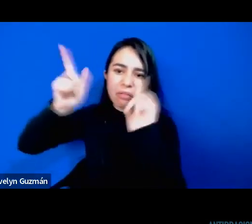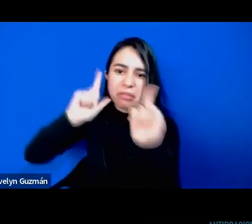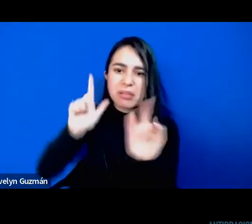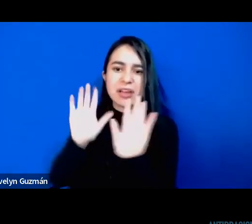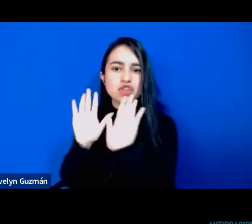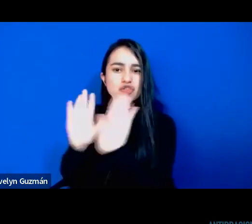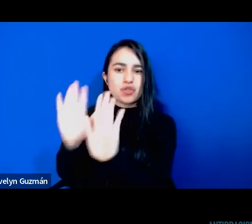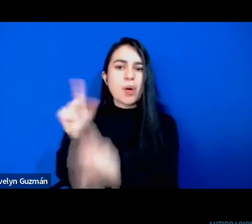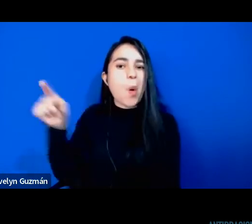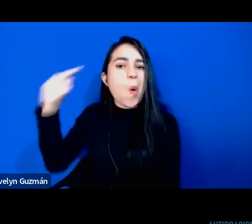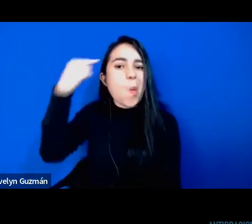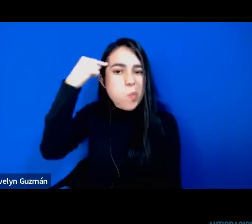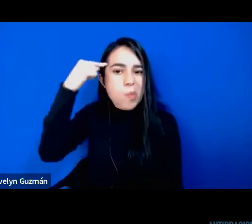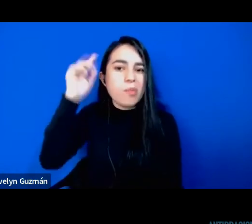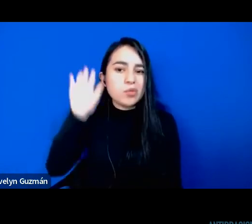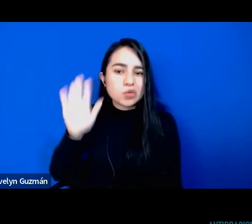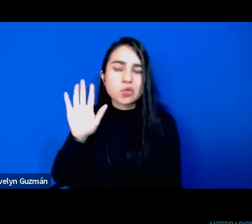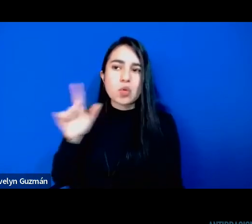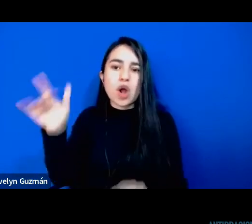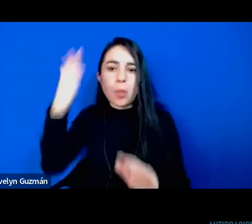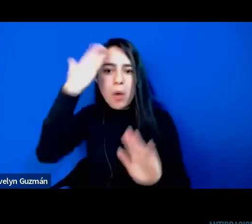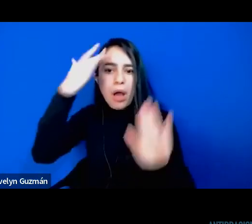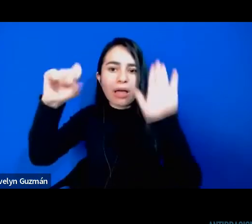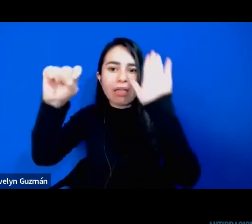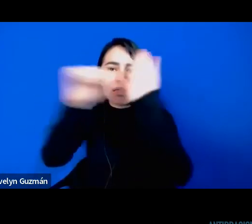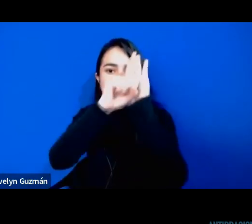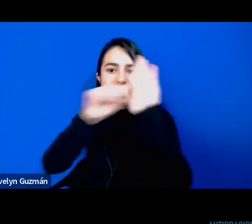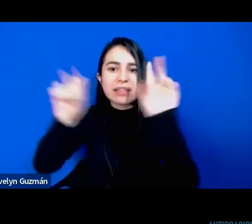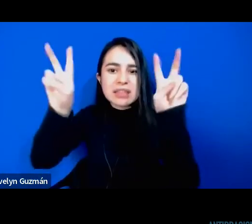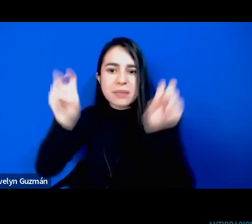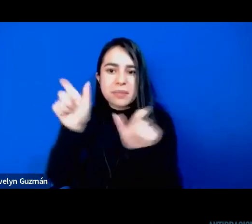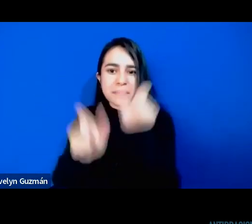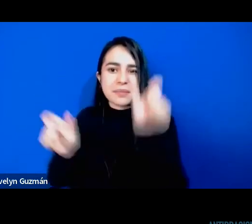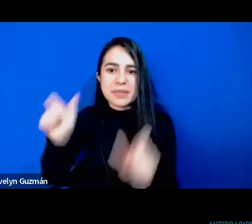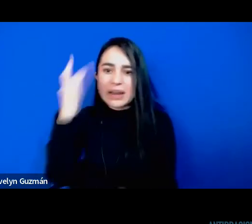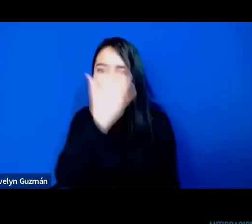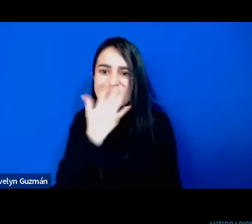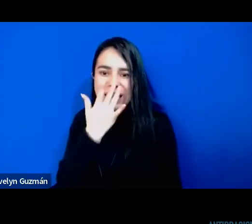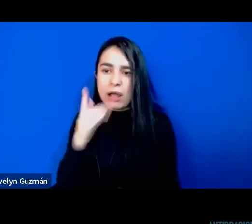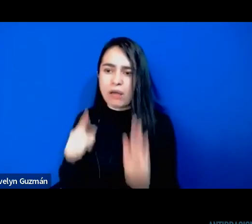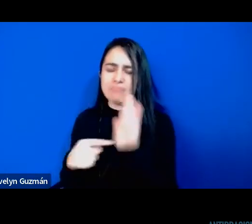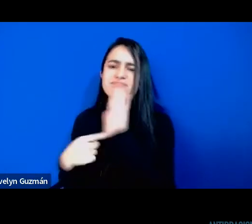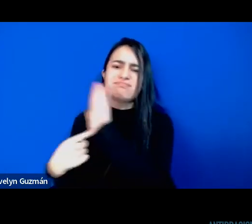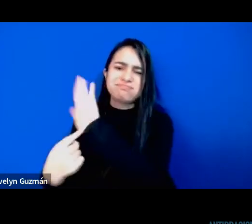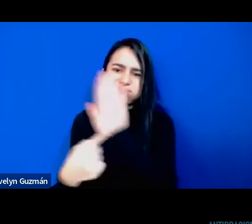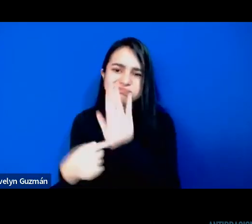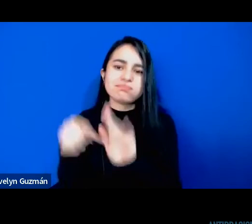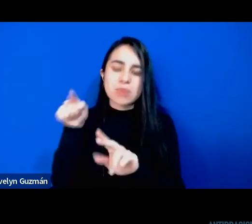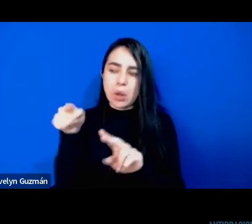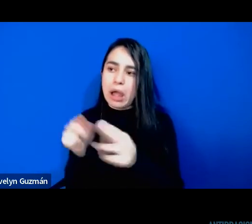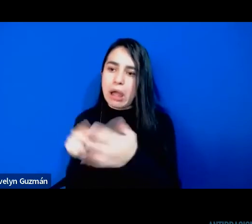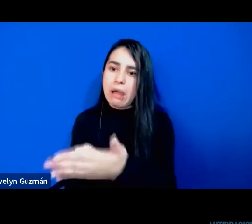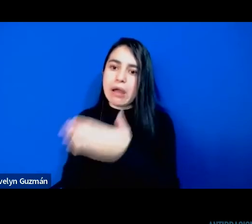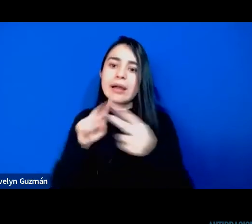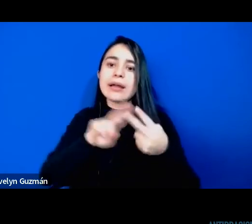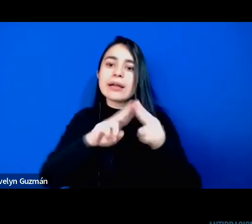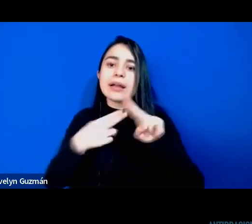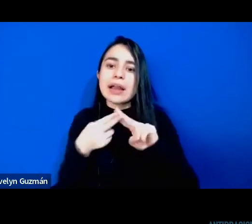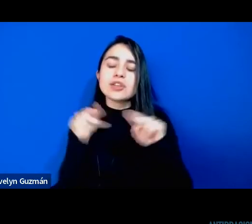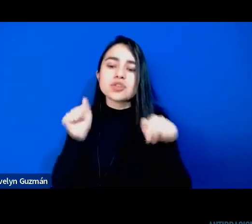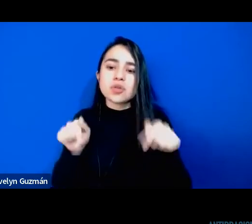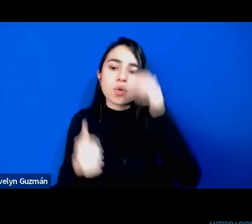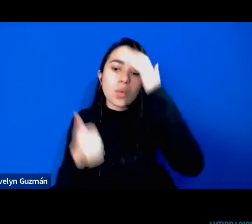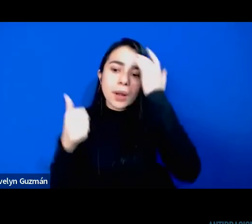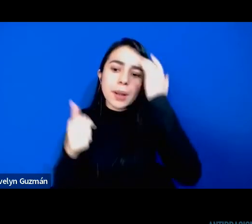existen entre los hombres negros, también se estaba replicando en las relaciones entre, en este caso,